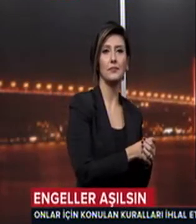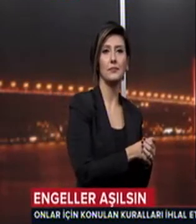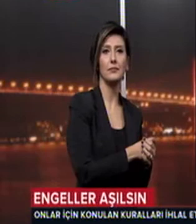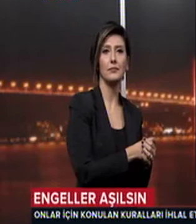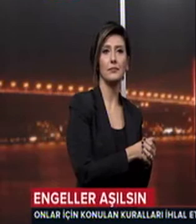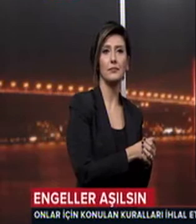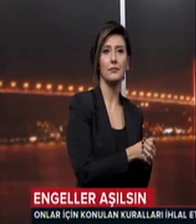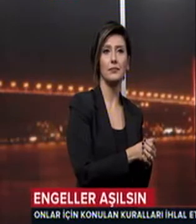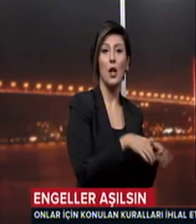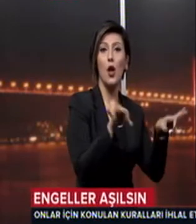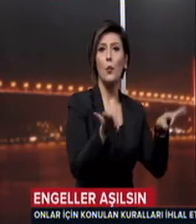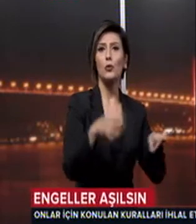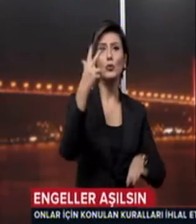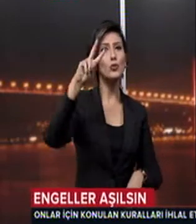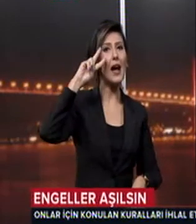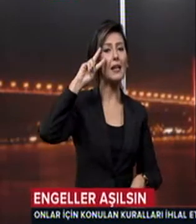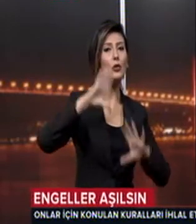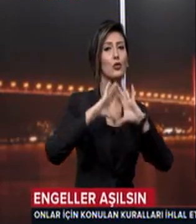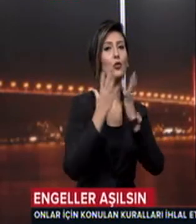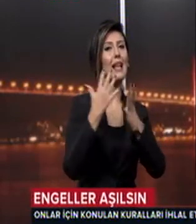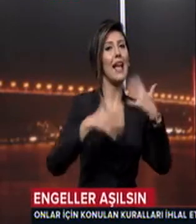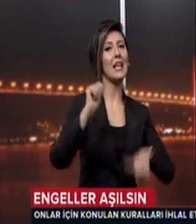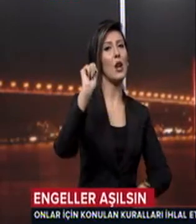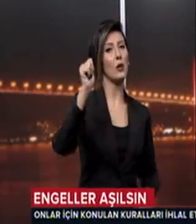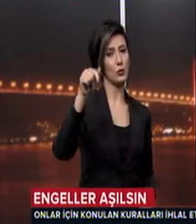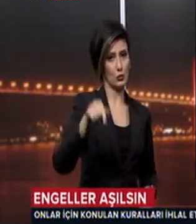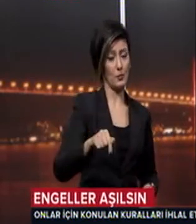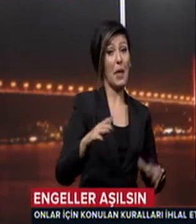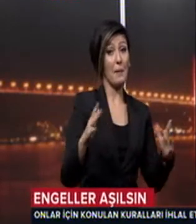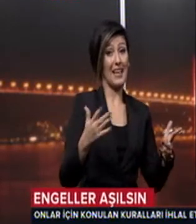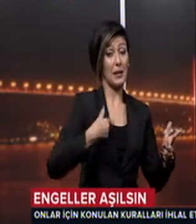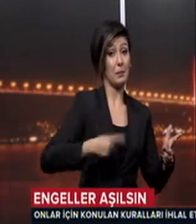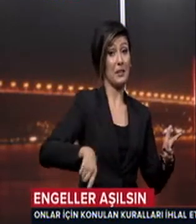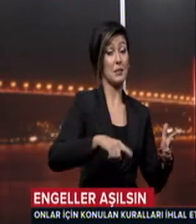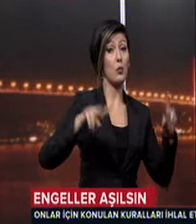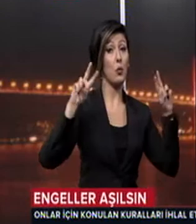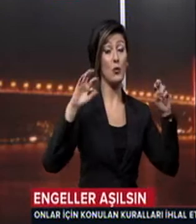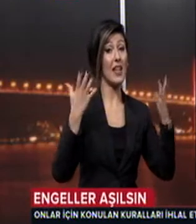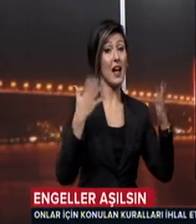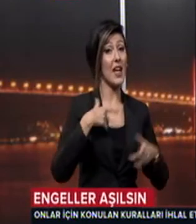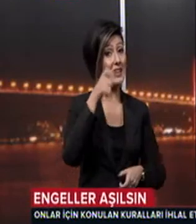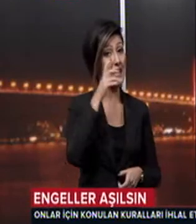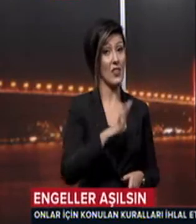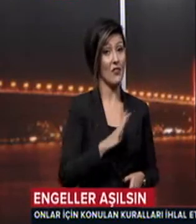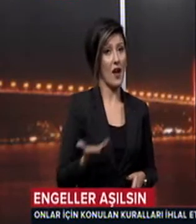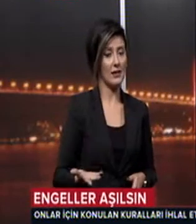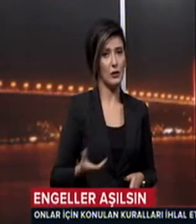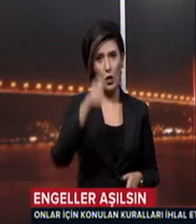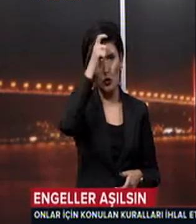Bugün 3 Aralık Dünya Engelliler Günü Peki bizler bu konuda ne kadar duyarlıyız? Türkiye nüfusunun